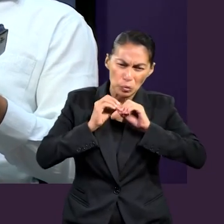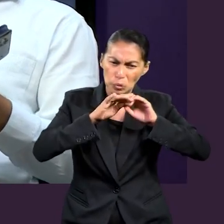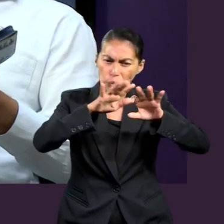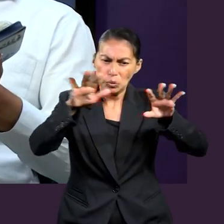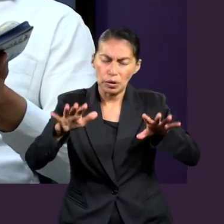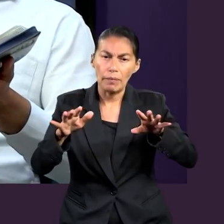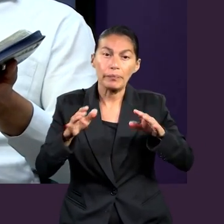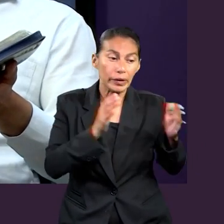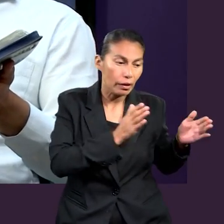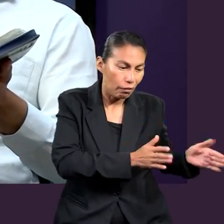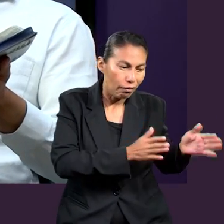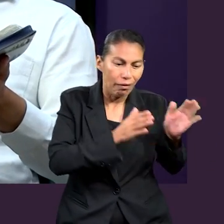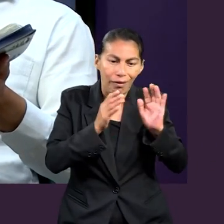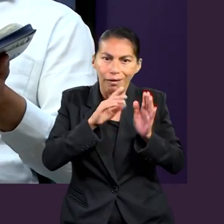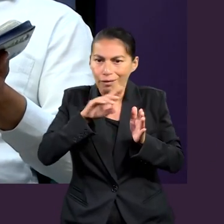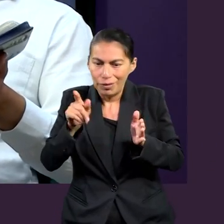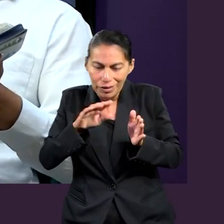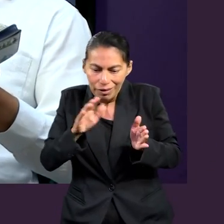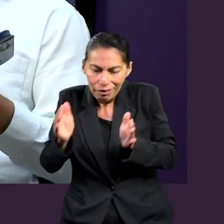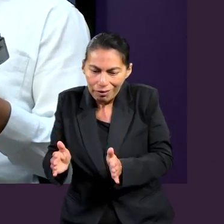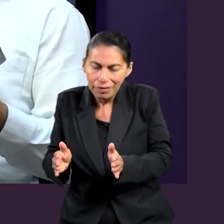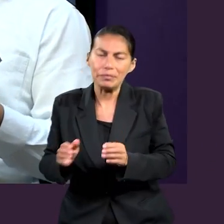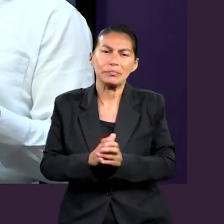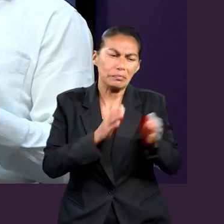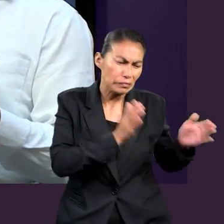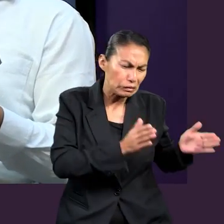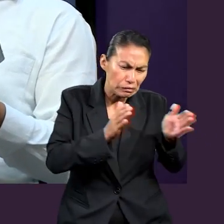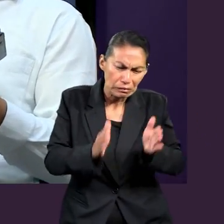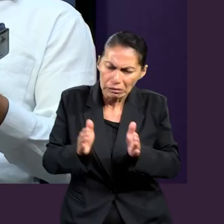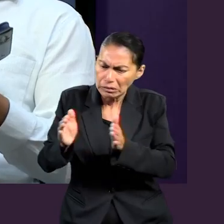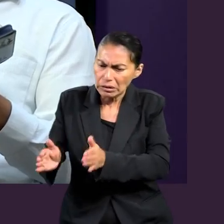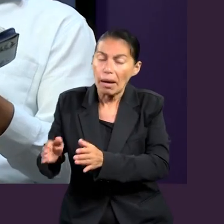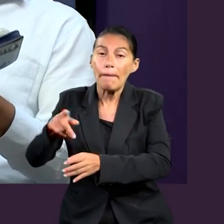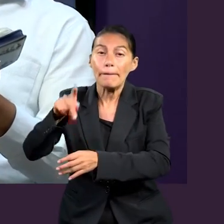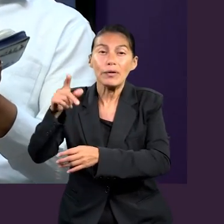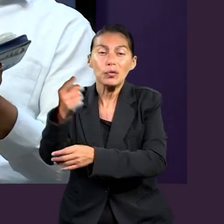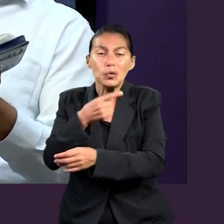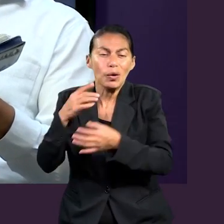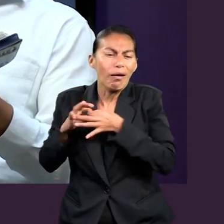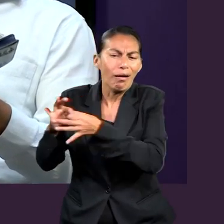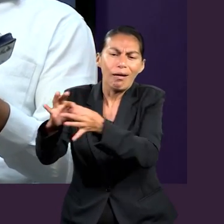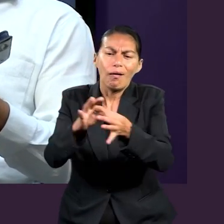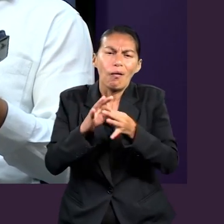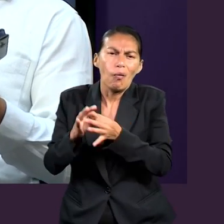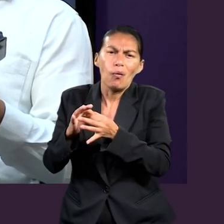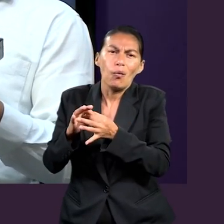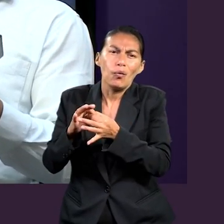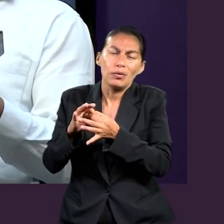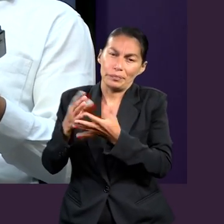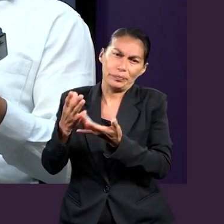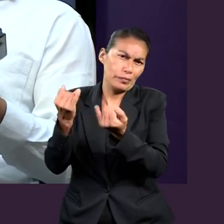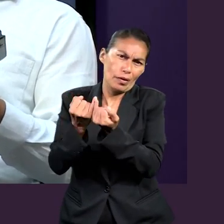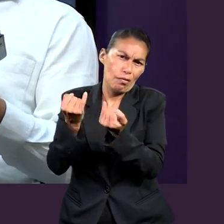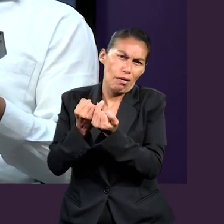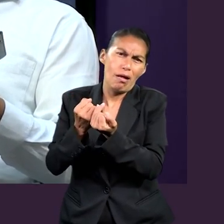la salvación de la humanidad. Y eso nos enseña a nosotros que al trabajar en la iglesia debemos hacerlo así. Debemos trabajar